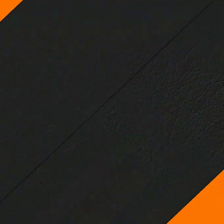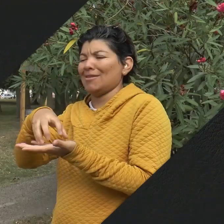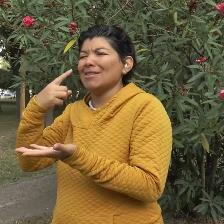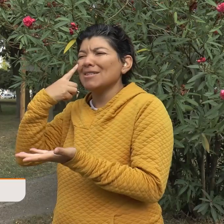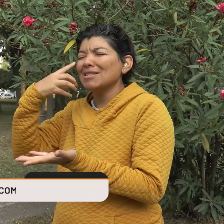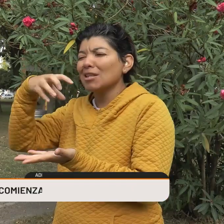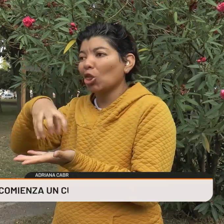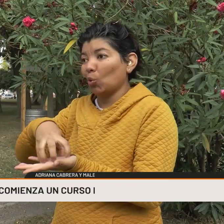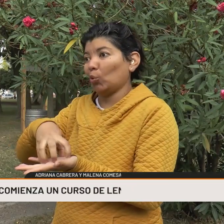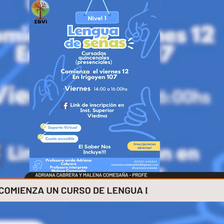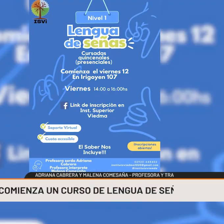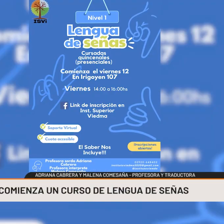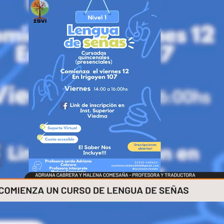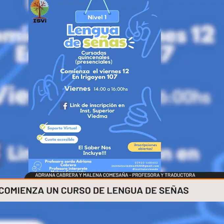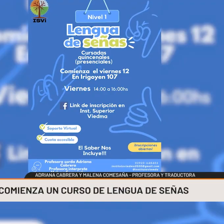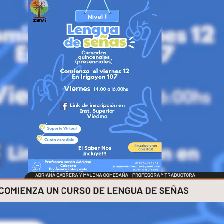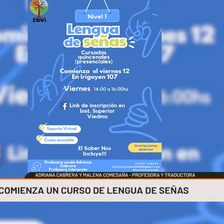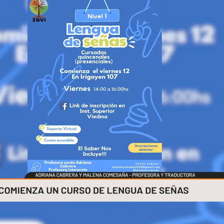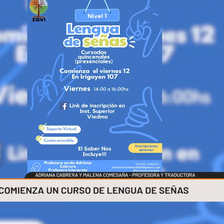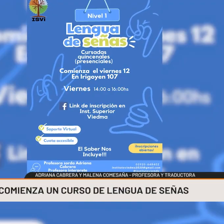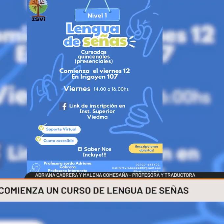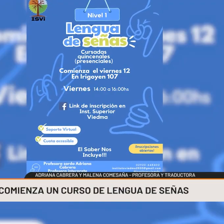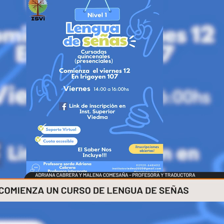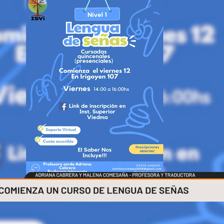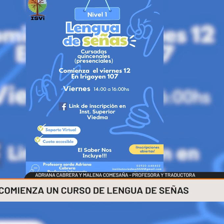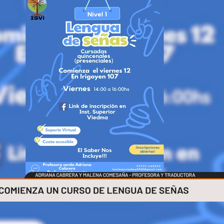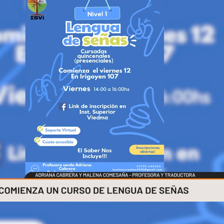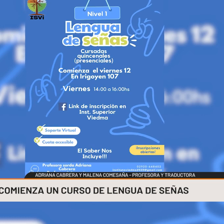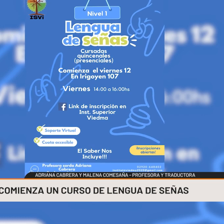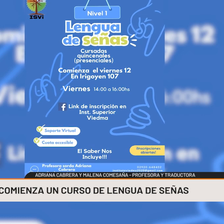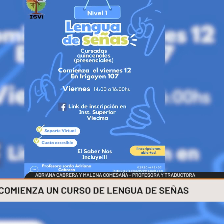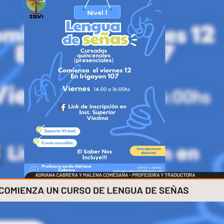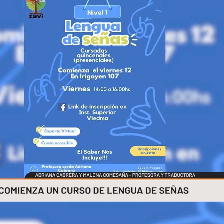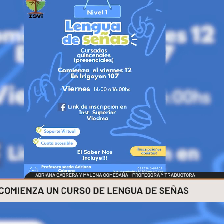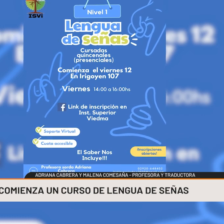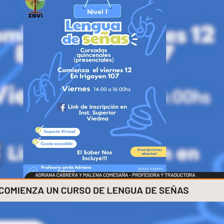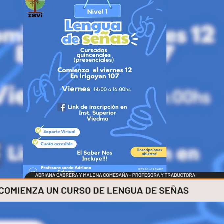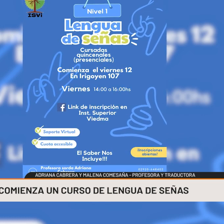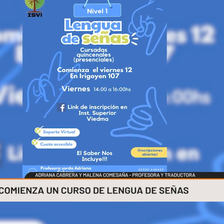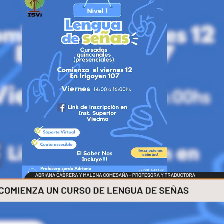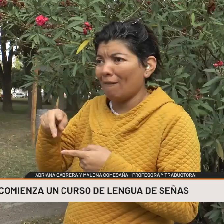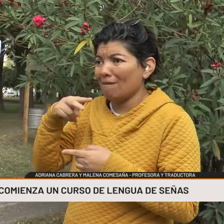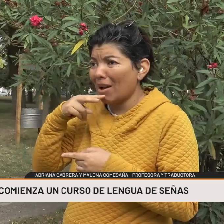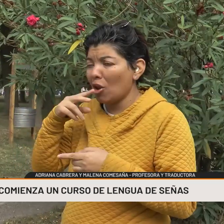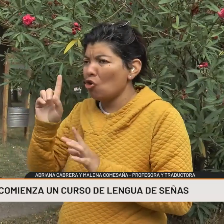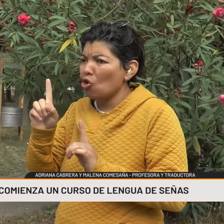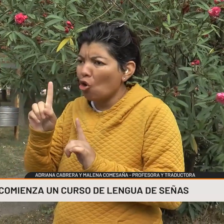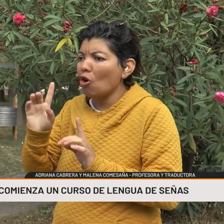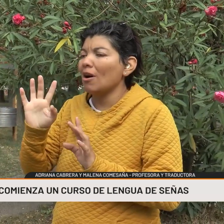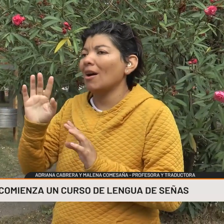Vamos a estar en el Instituto Superior de Viedma, vamos a empezar el día viernes. ¿Todo el día